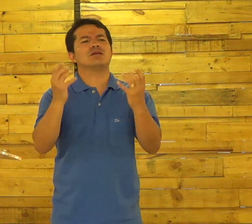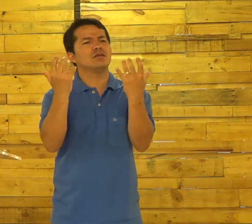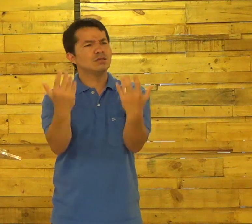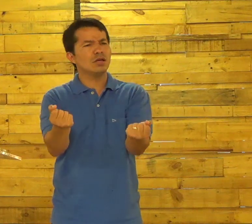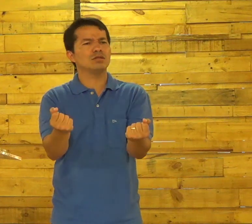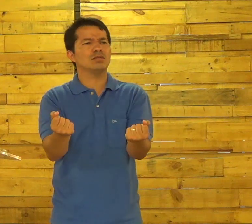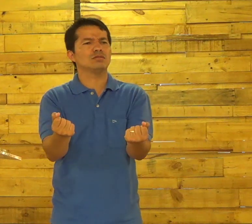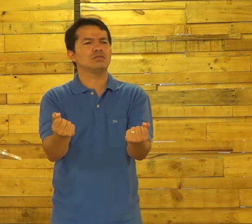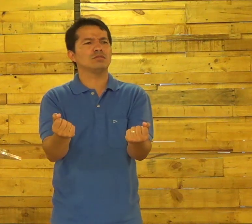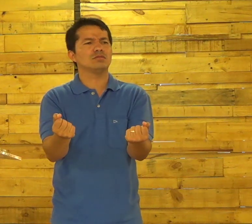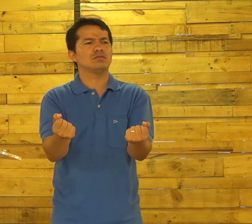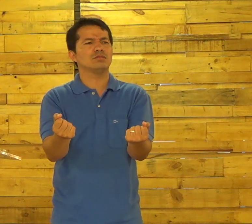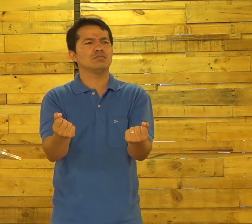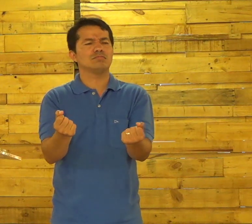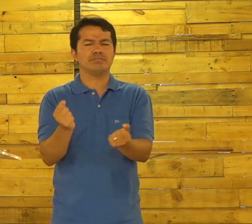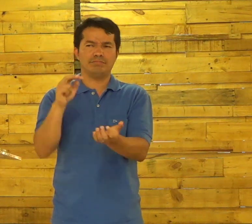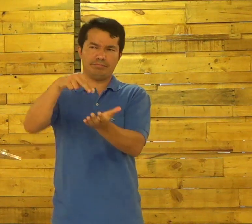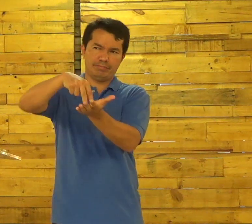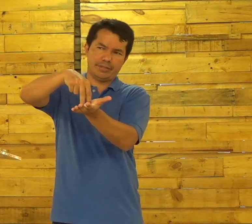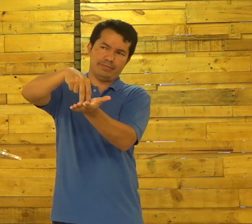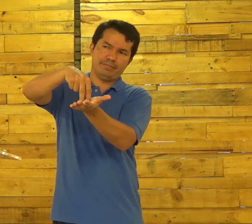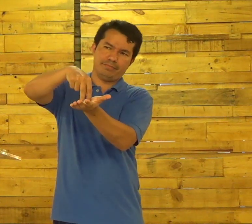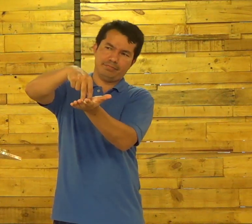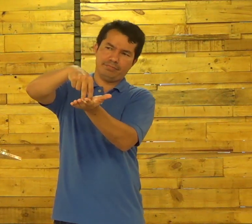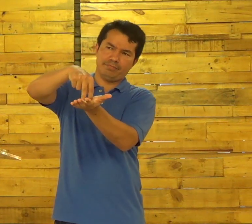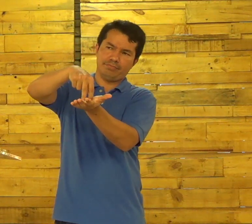Quem é que Aceita? Fique em pé